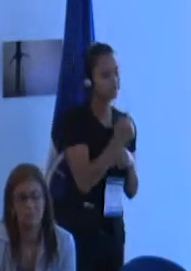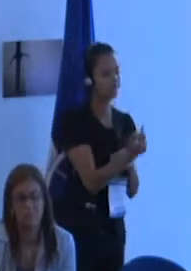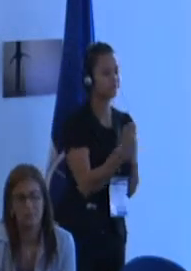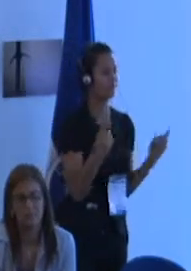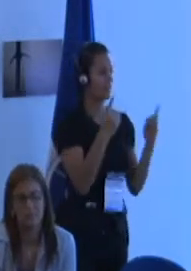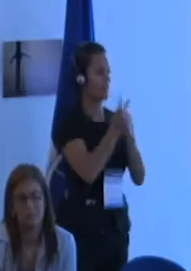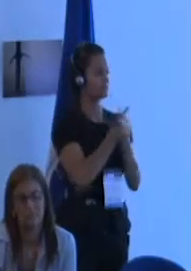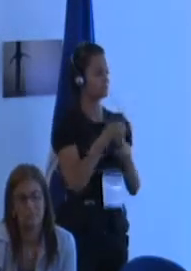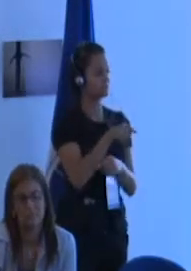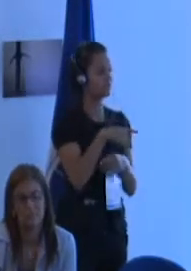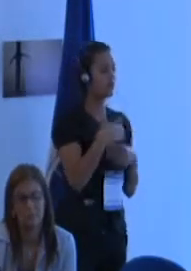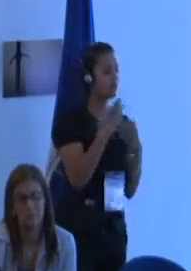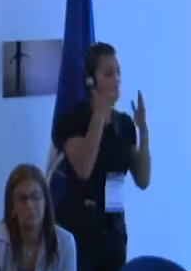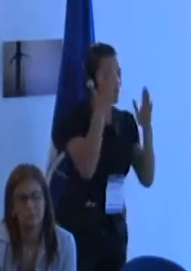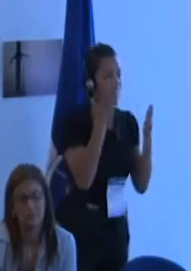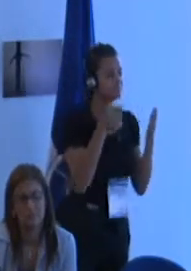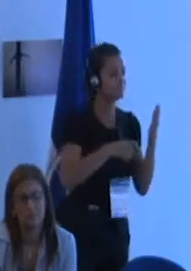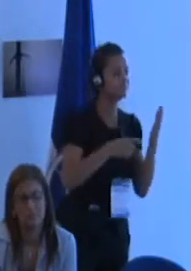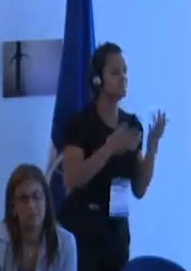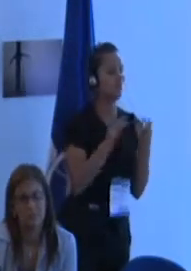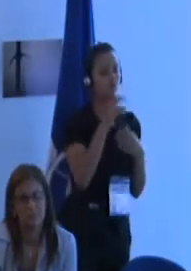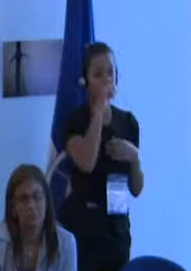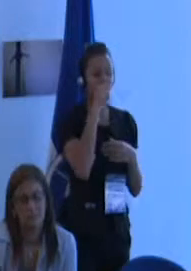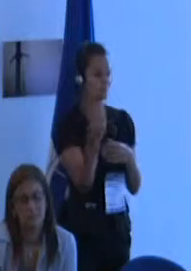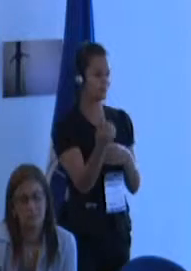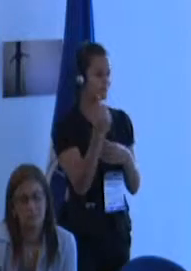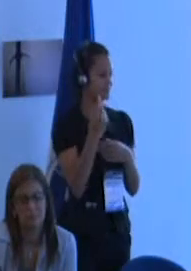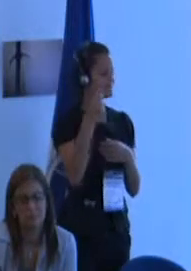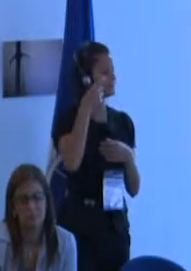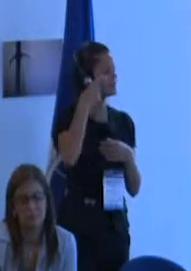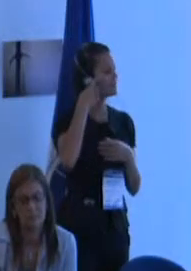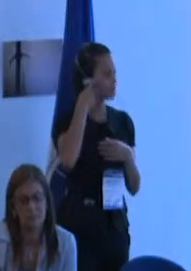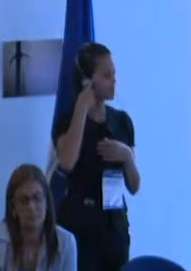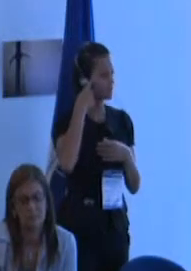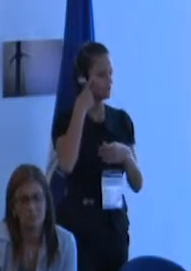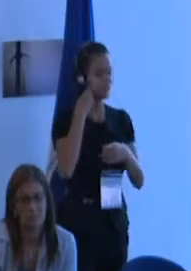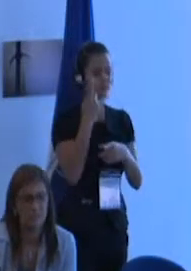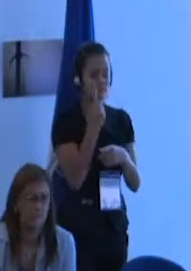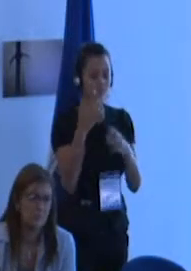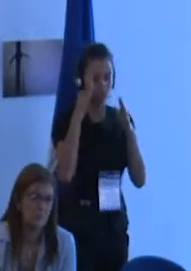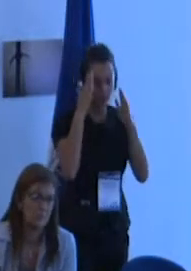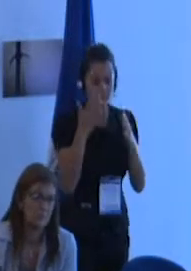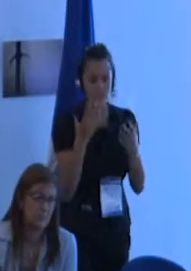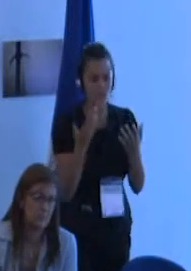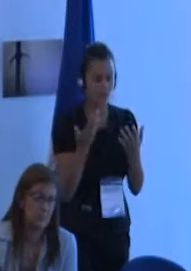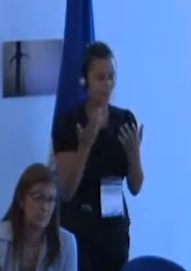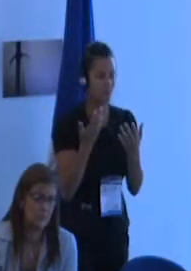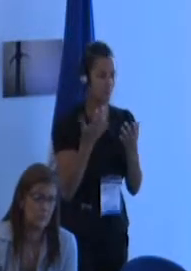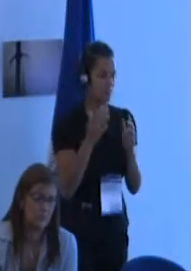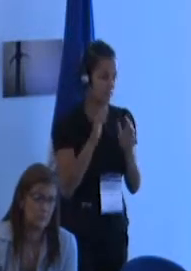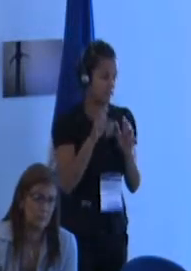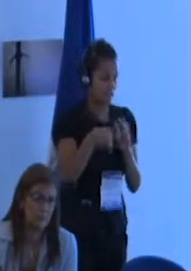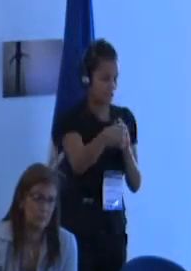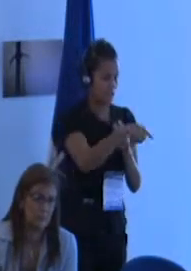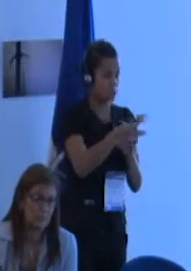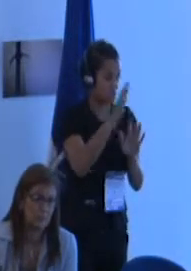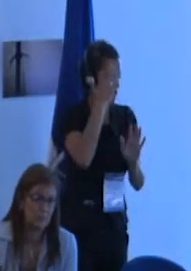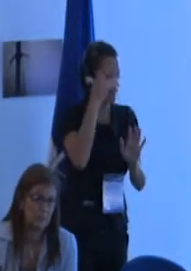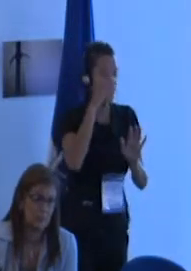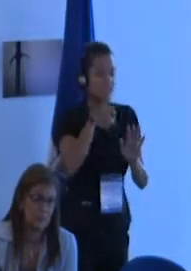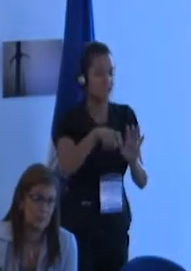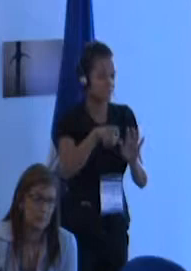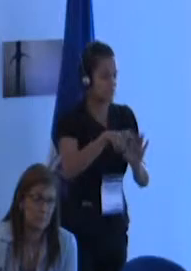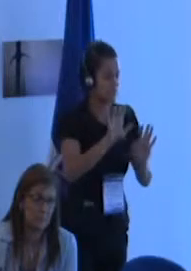o con síndrome de Down. Pero ¿cómo hacerlo? Con frecuencia este cómo es